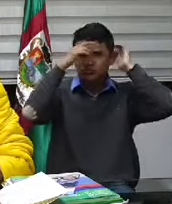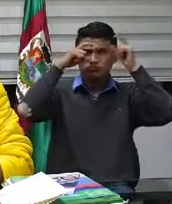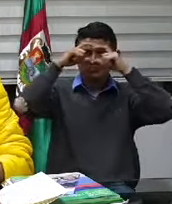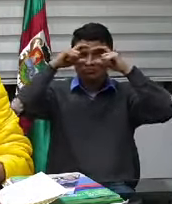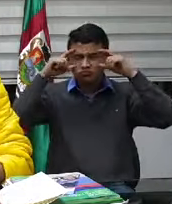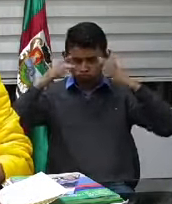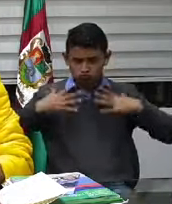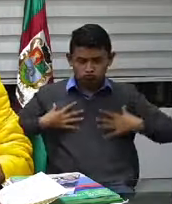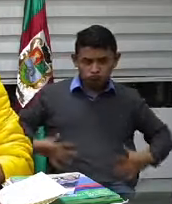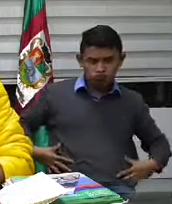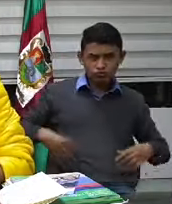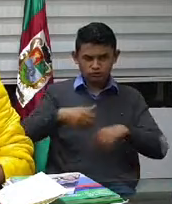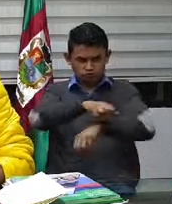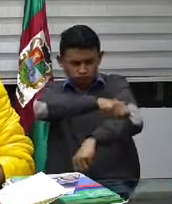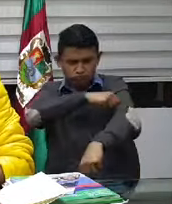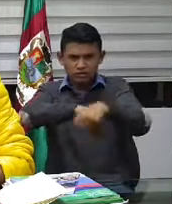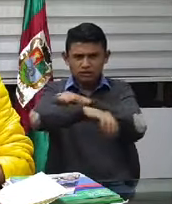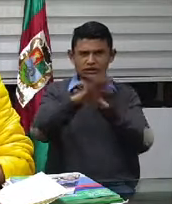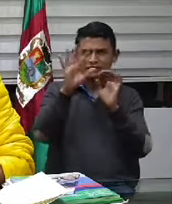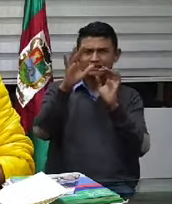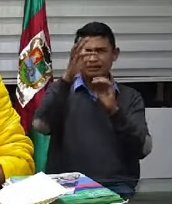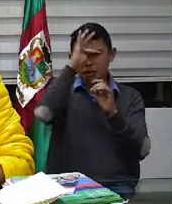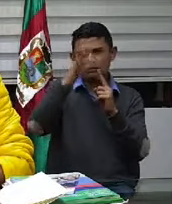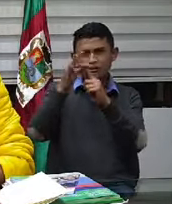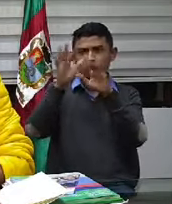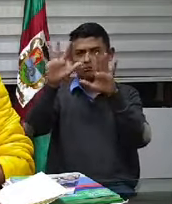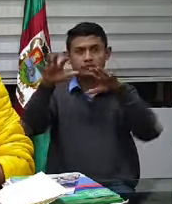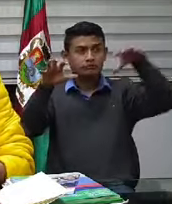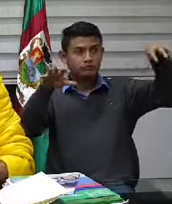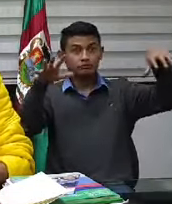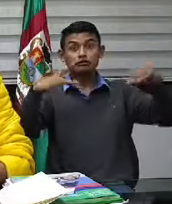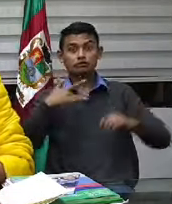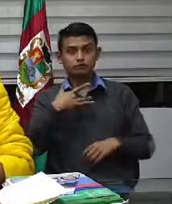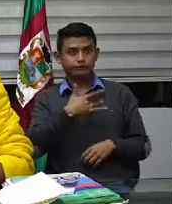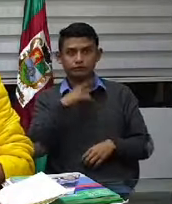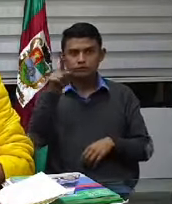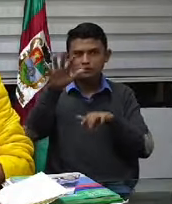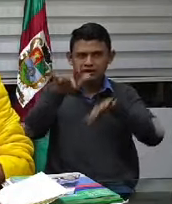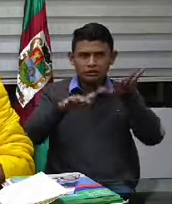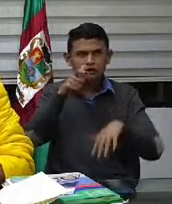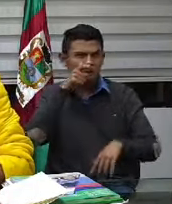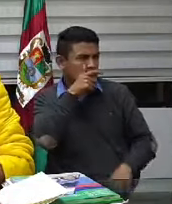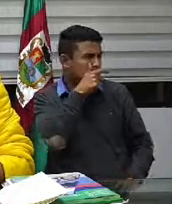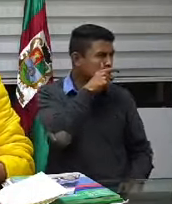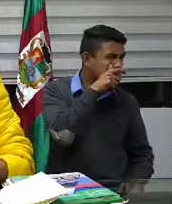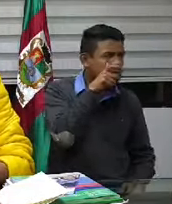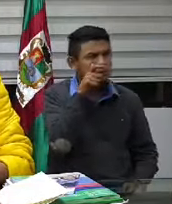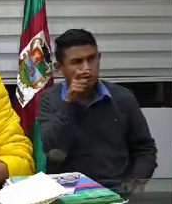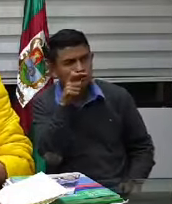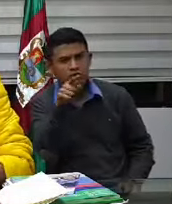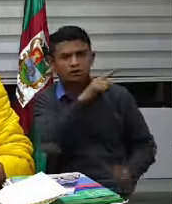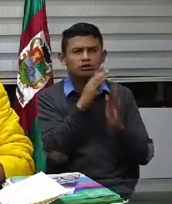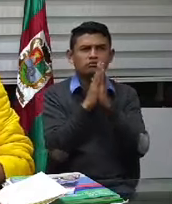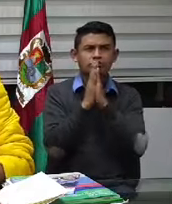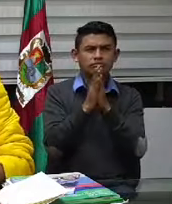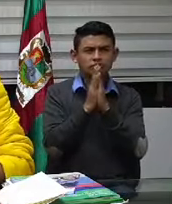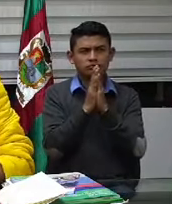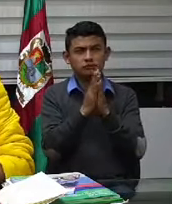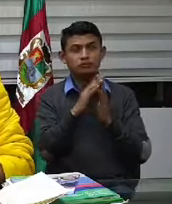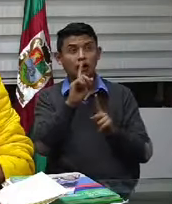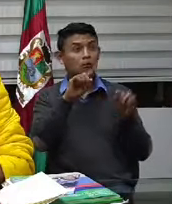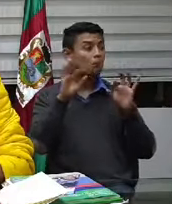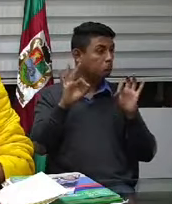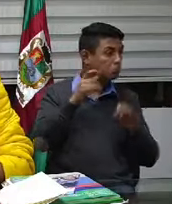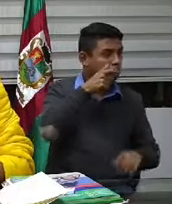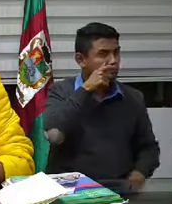Secretaría de Salud se va a poner muy al tanto de todos esos temas que ha sido también una queja de la comunidad a mirar cómo se están llevando a cabo estos